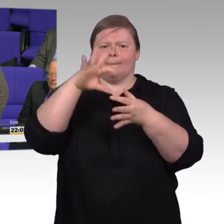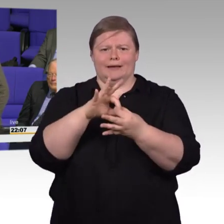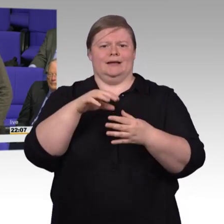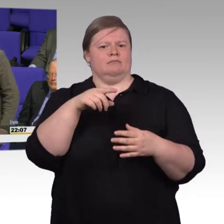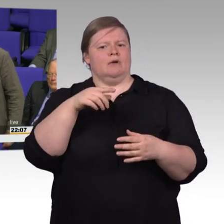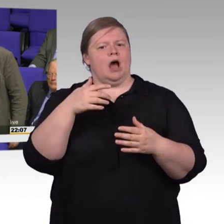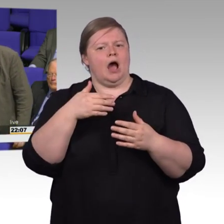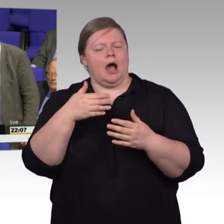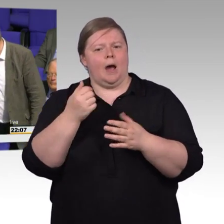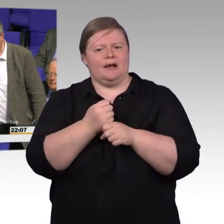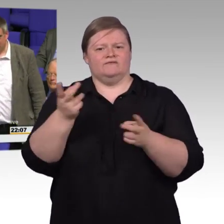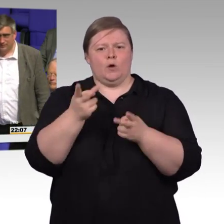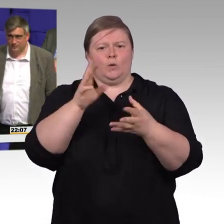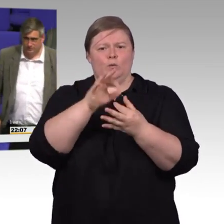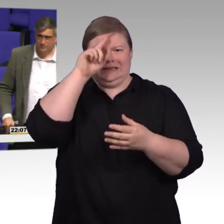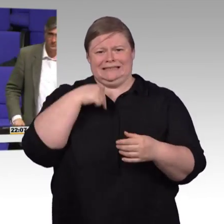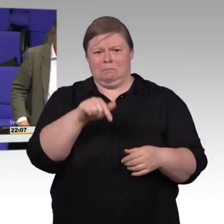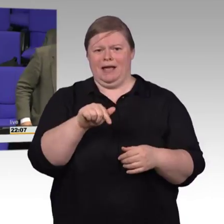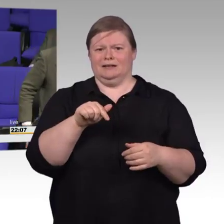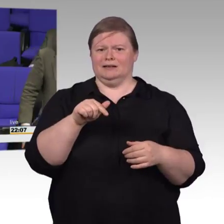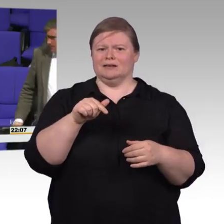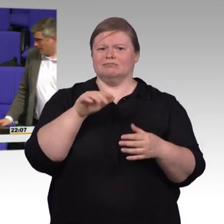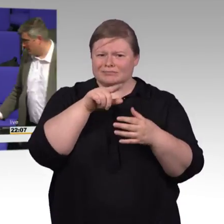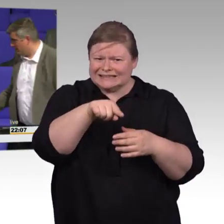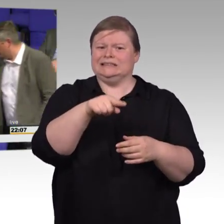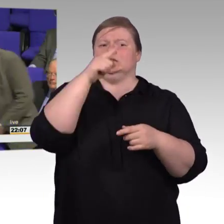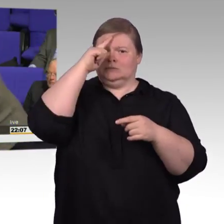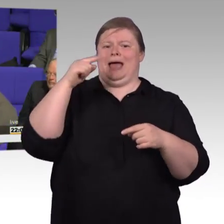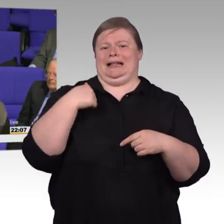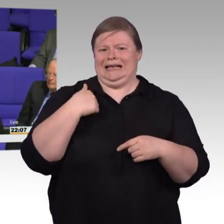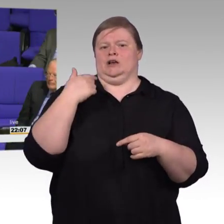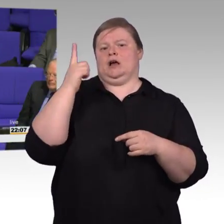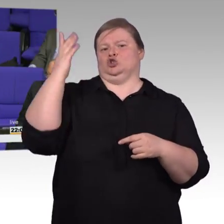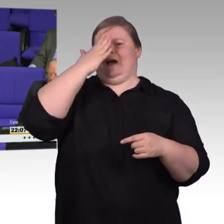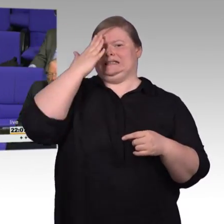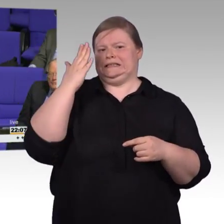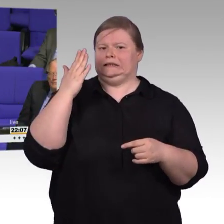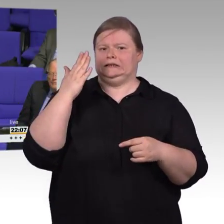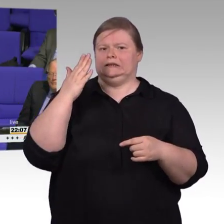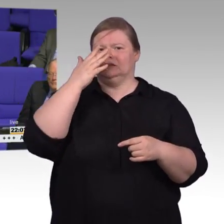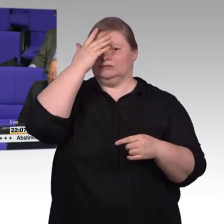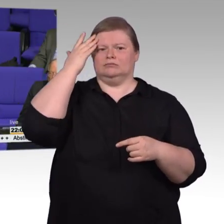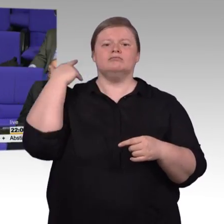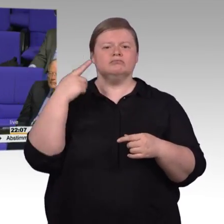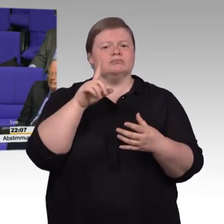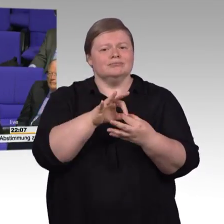abgelehnten Asylbewerbern haben. Und dass ich es als Schwachsinn bezeichnet habe, zu sagen, wir wollen